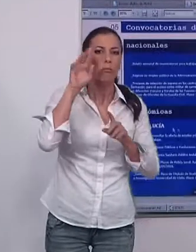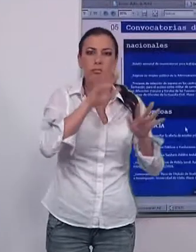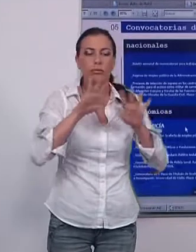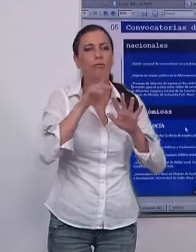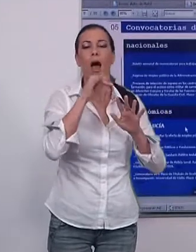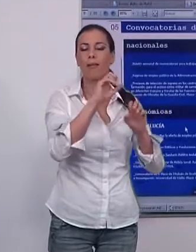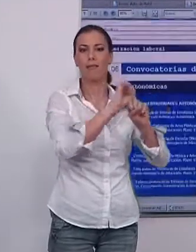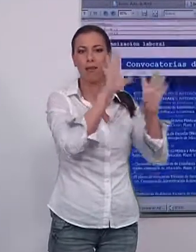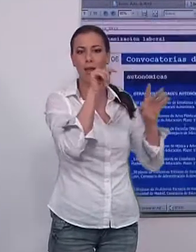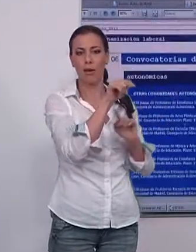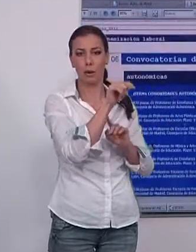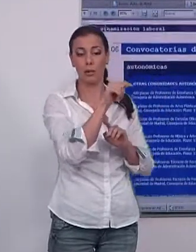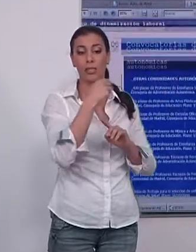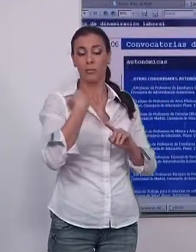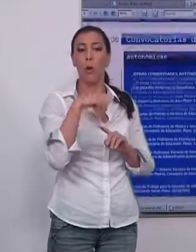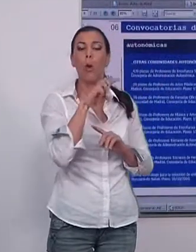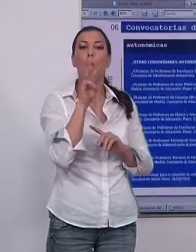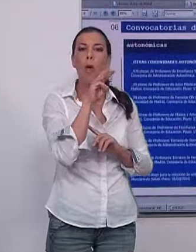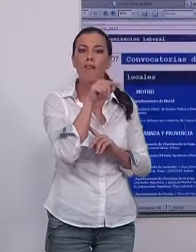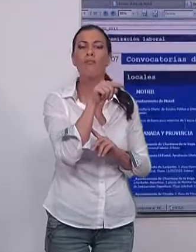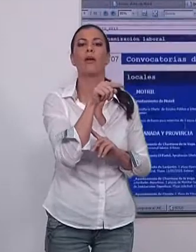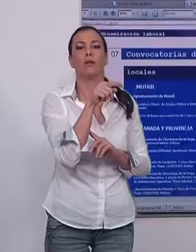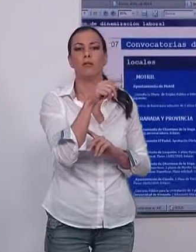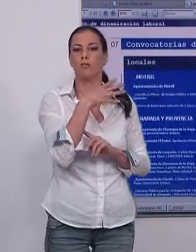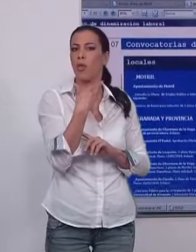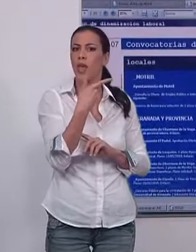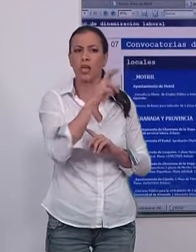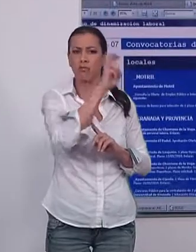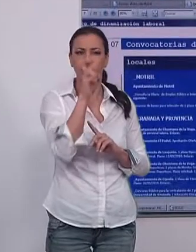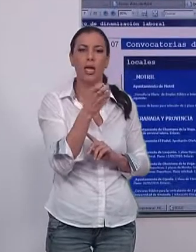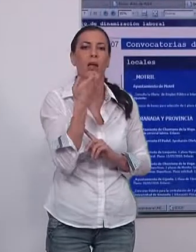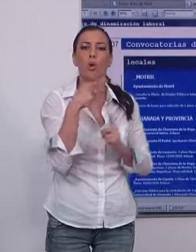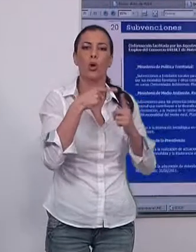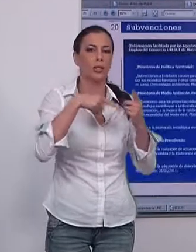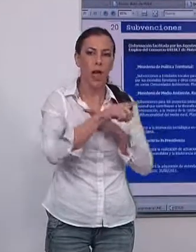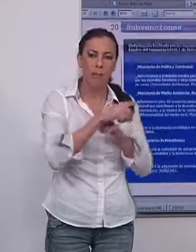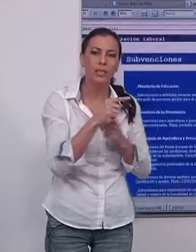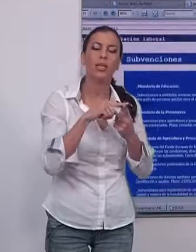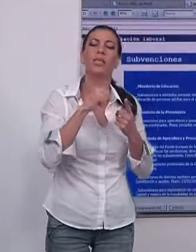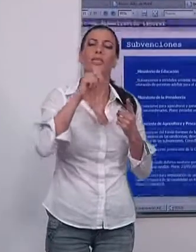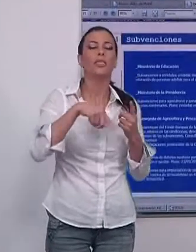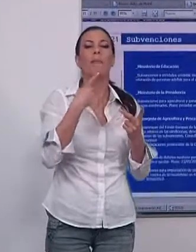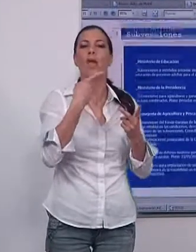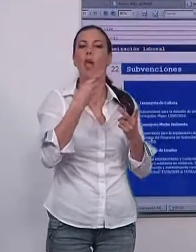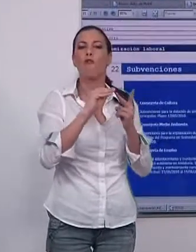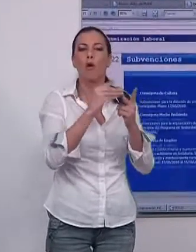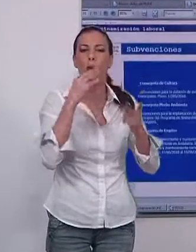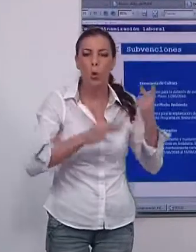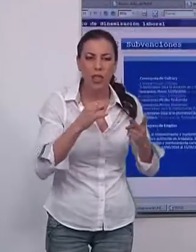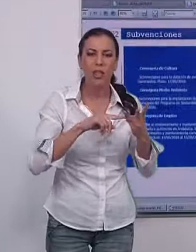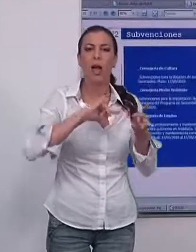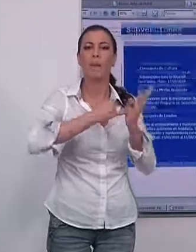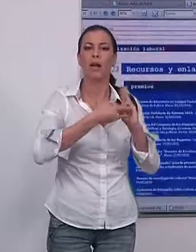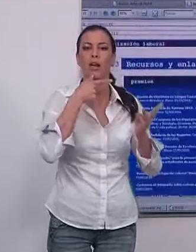empresas del municipio. A través de la web se puede acceder a un gran número de servicios como trámites y formas jurídicas,